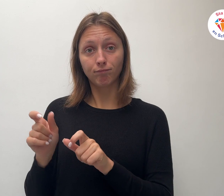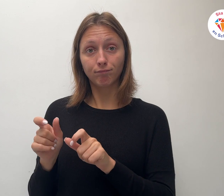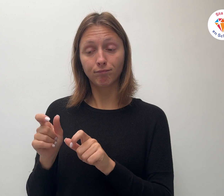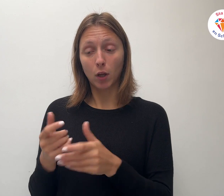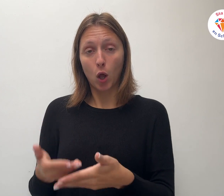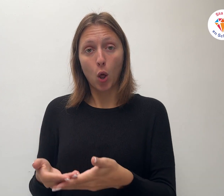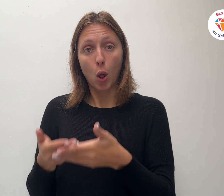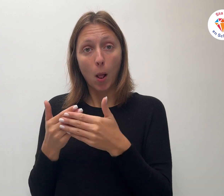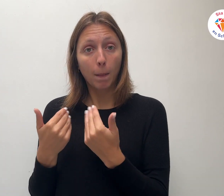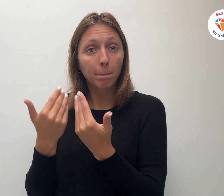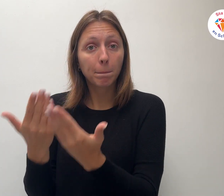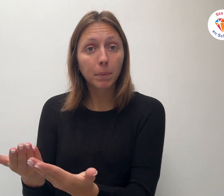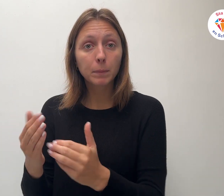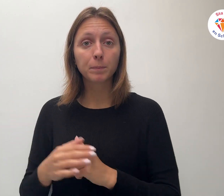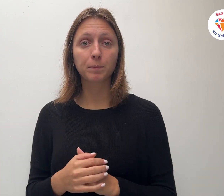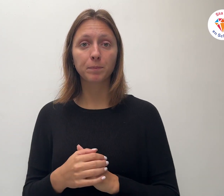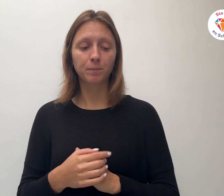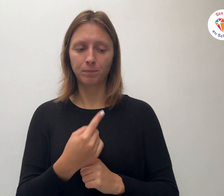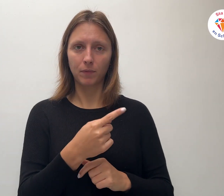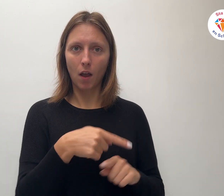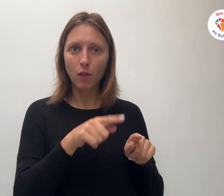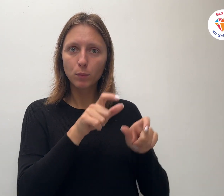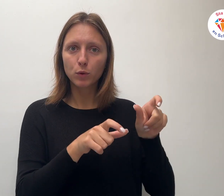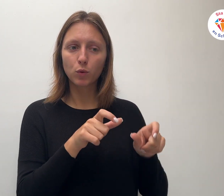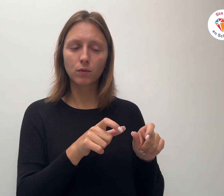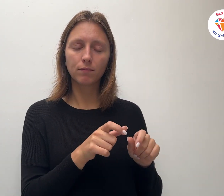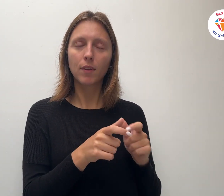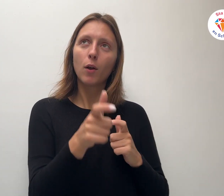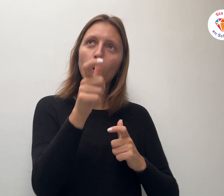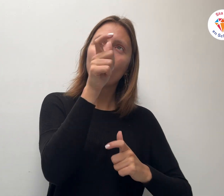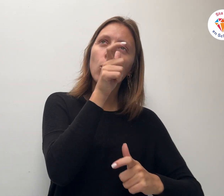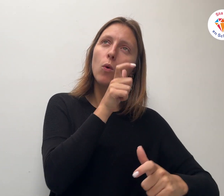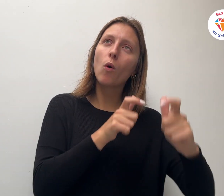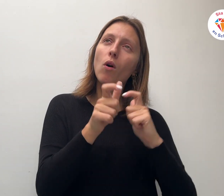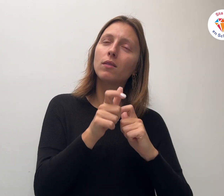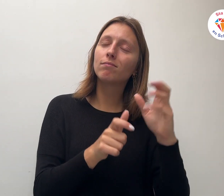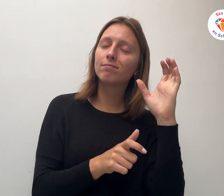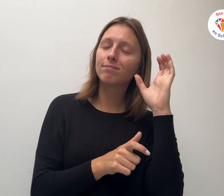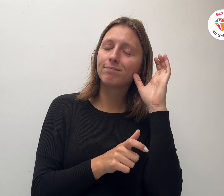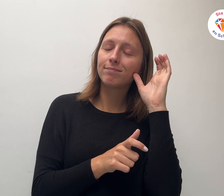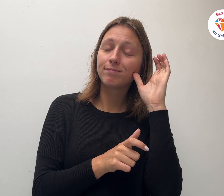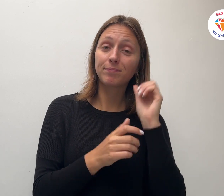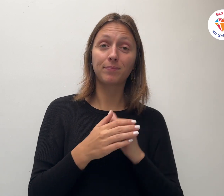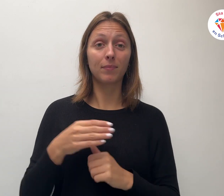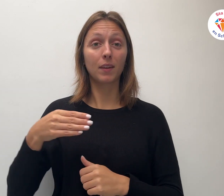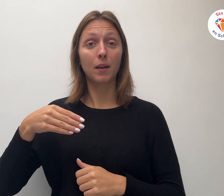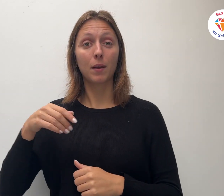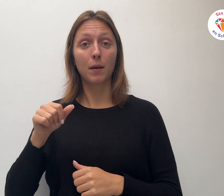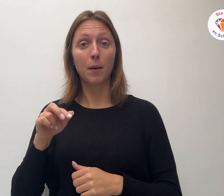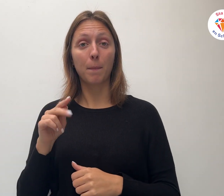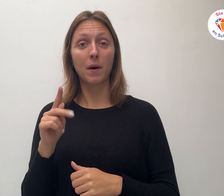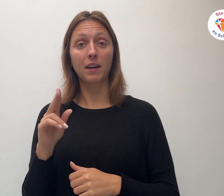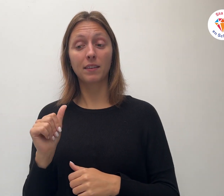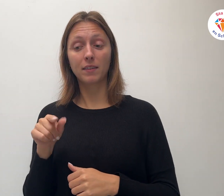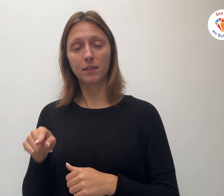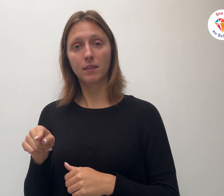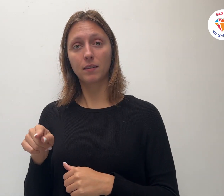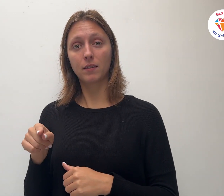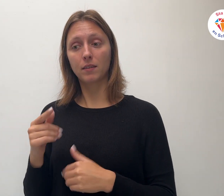en de ander door zijn woord te luisteren. Marta dient. Maria en nog bezoekers zitten aan de voeten van